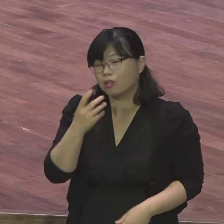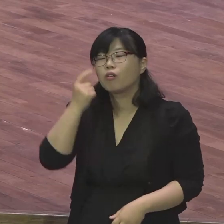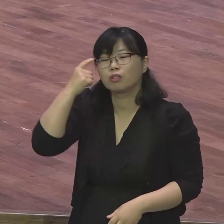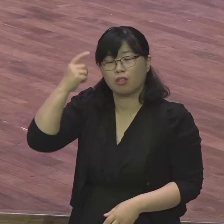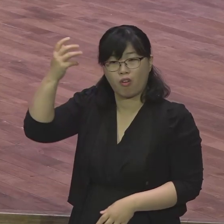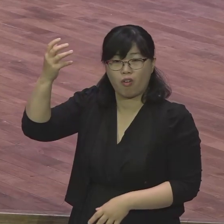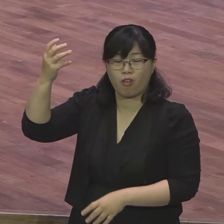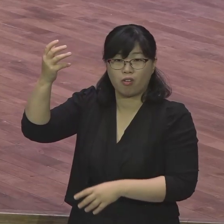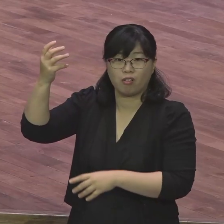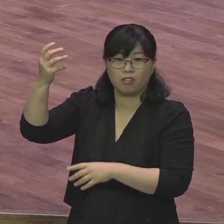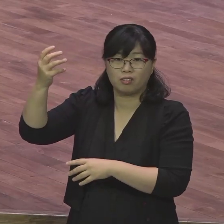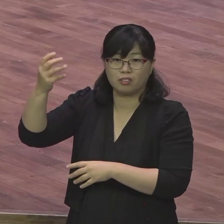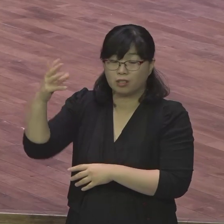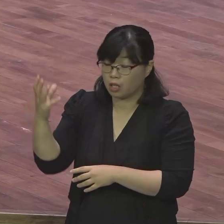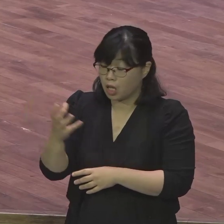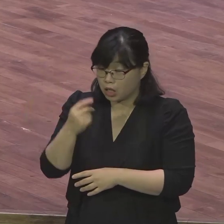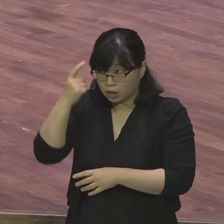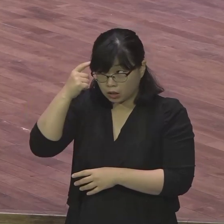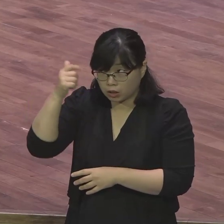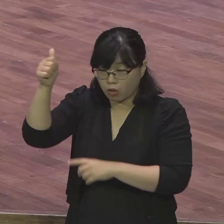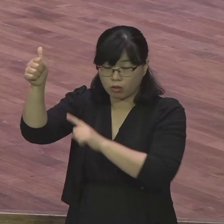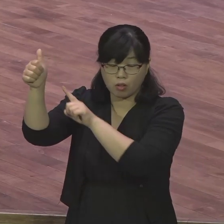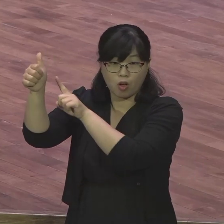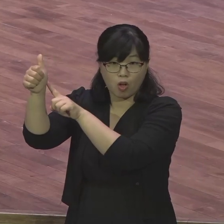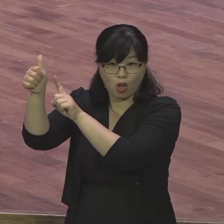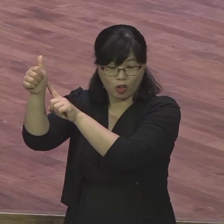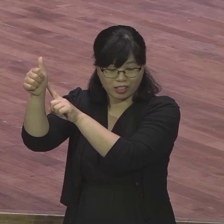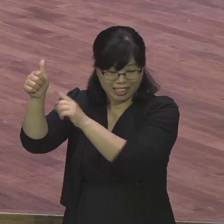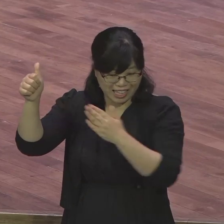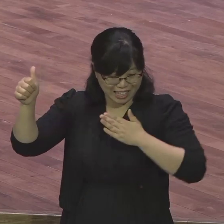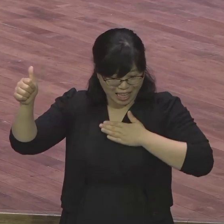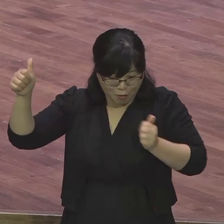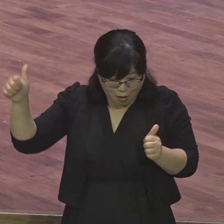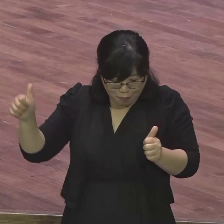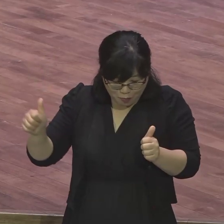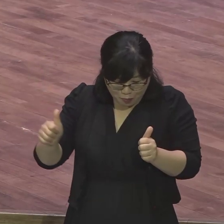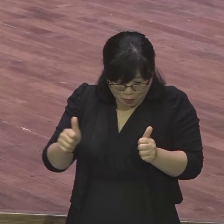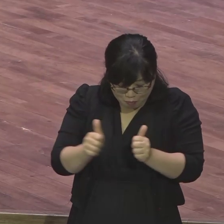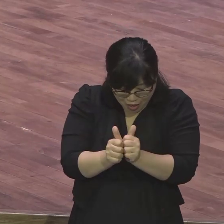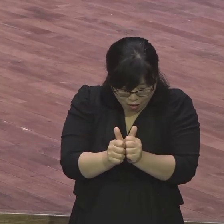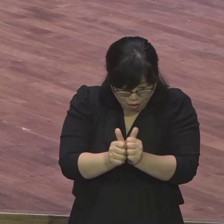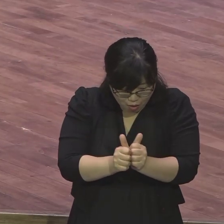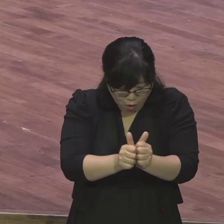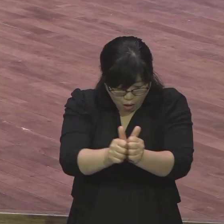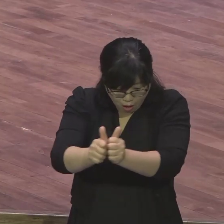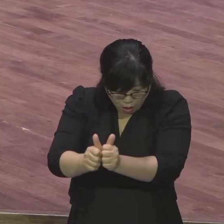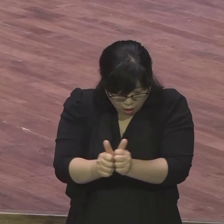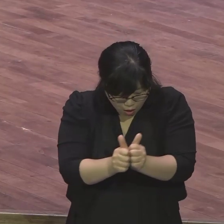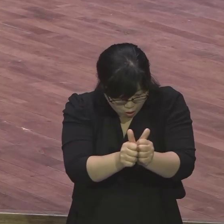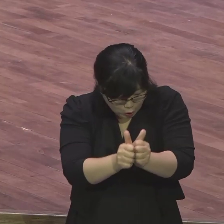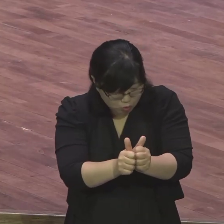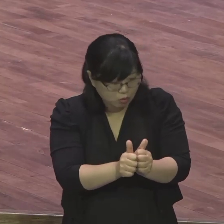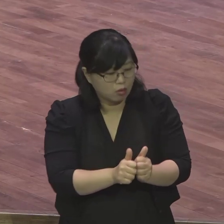성령은 어떻게 해요 나 함께 계시면서 탄식하신다고 그러세요 탄식하고 계세요